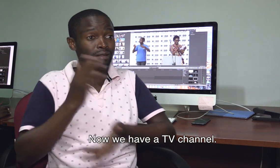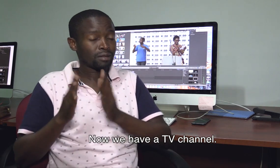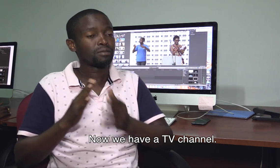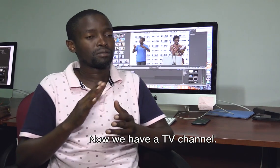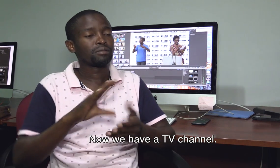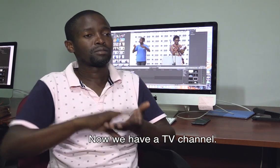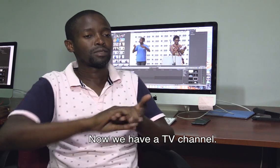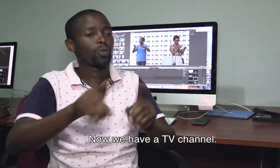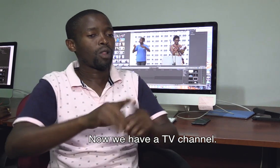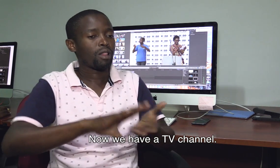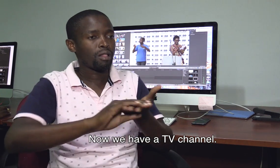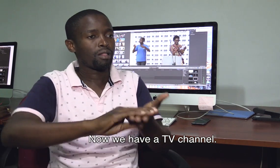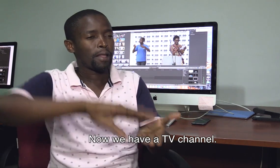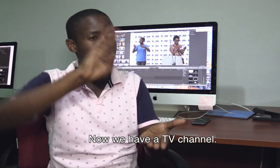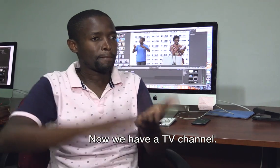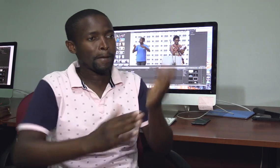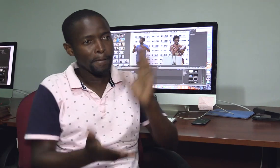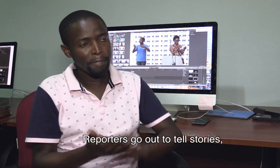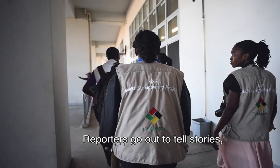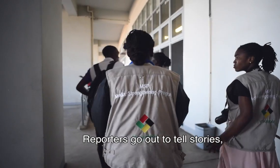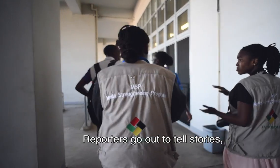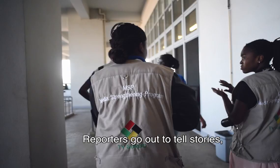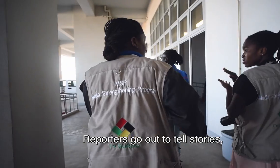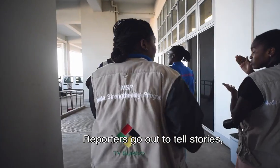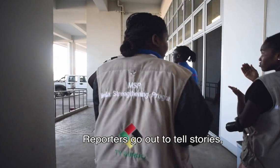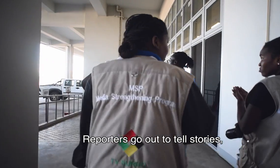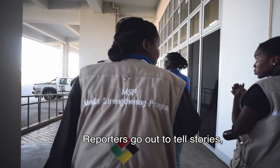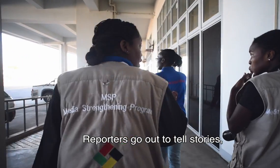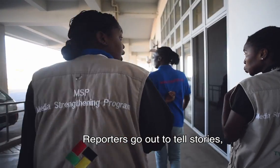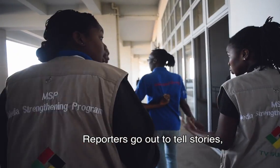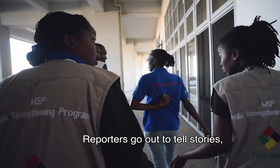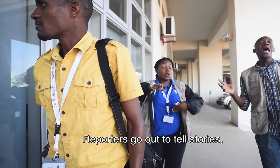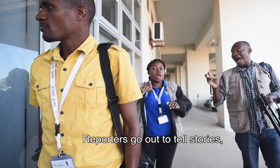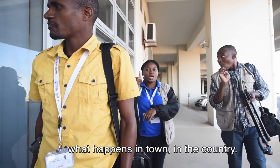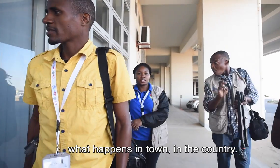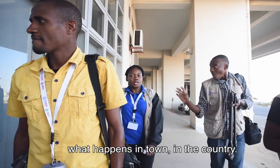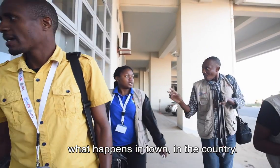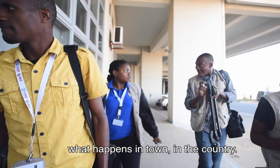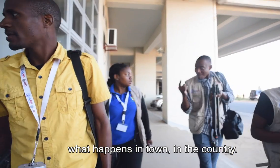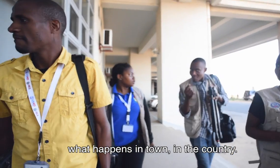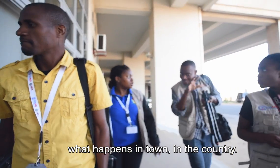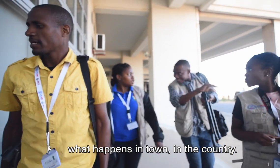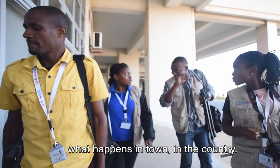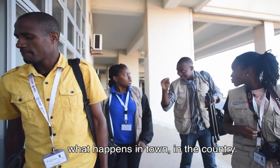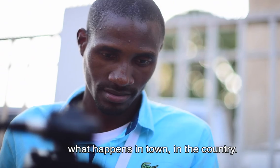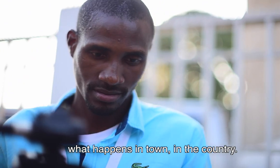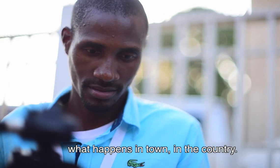nós temos um canal de televisão. Os repórteres saem e contam as histórias. O que acontece na cidade e no país.